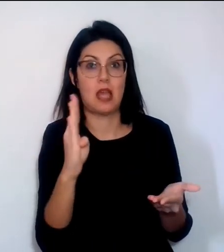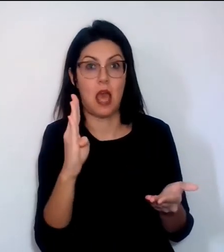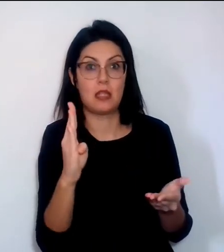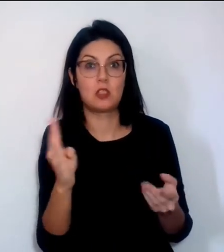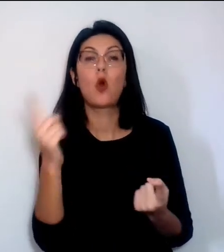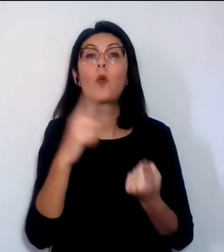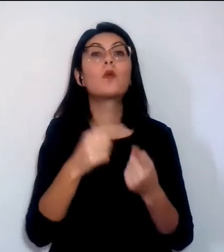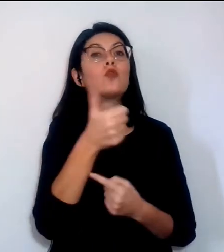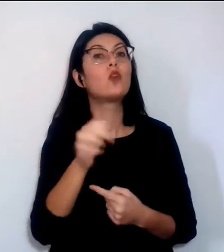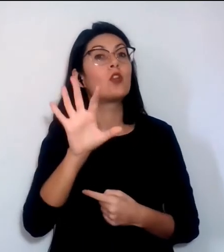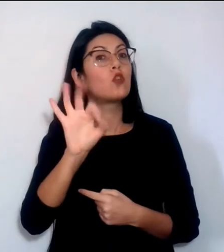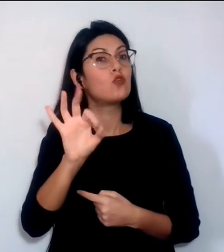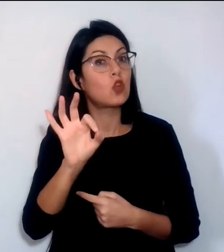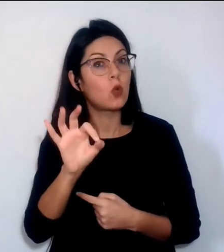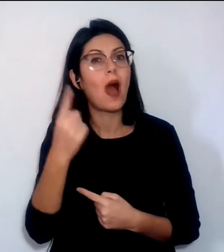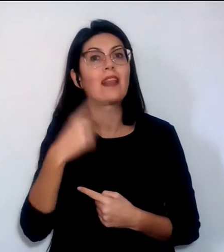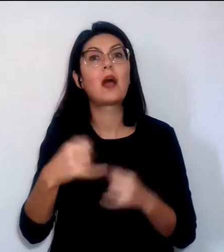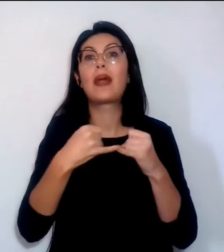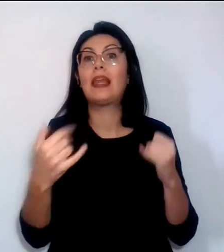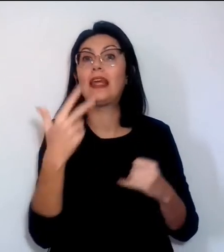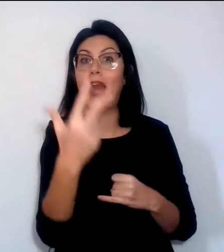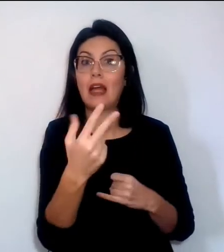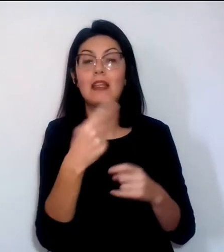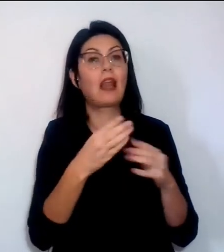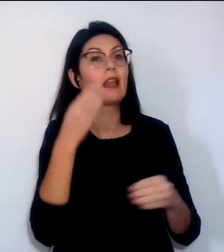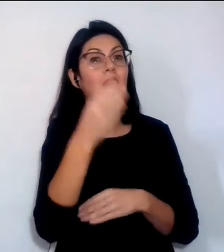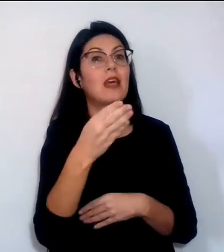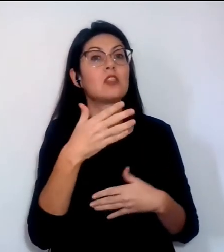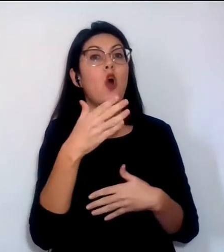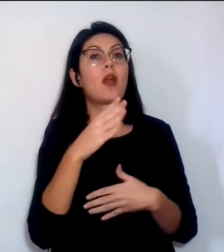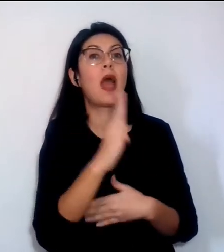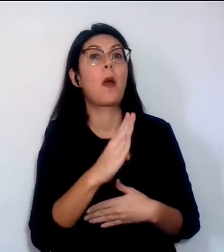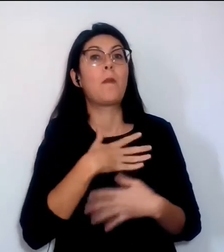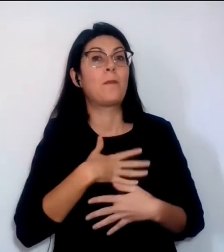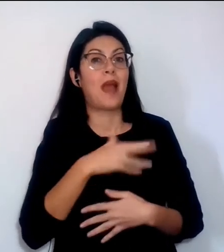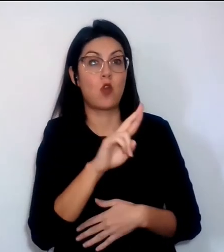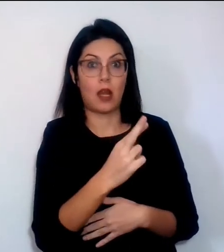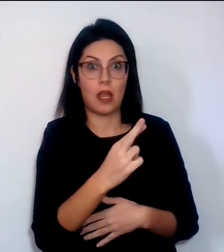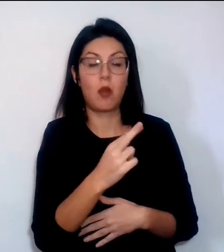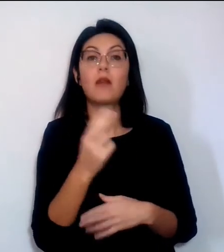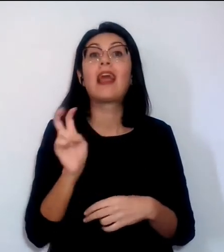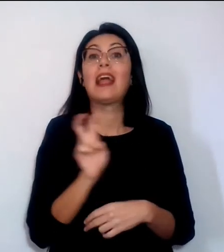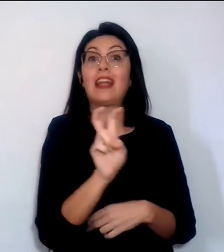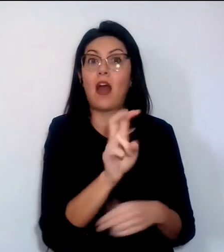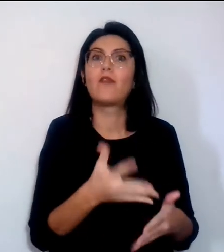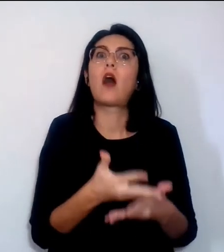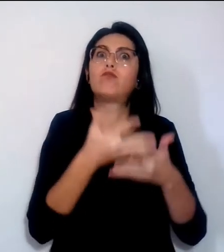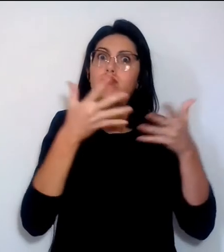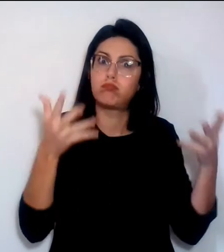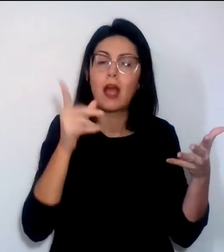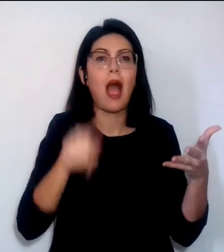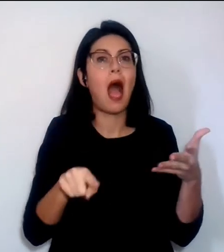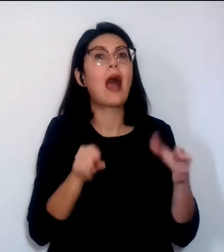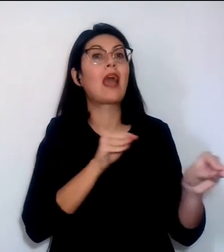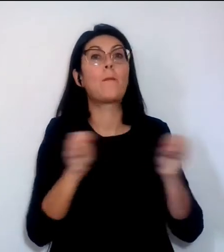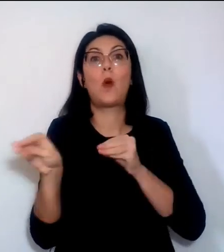per la linea 3 per Bagno-Arripoli. Cresce la tramvia e la mobilità sostenibile in